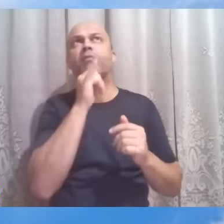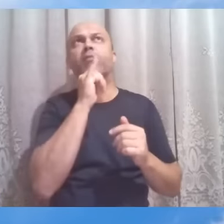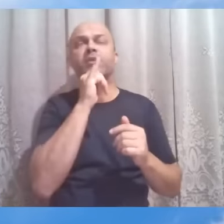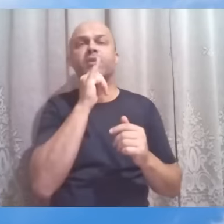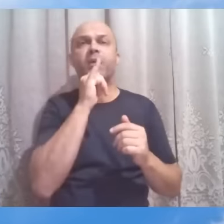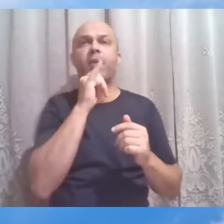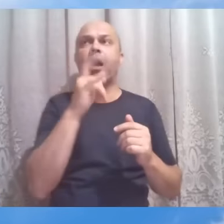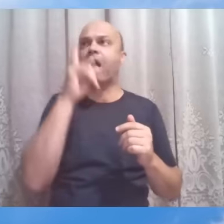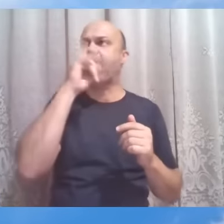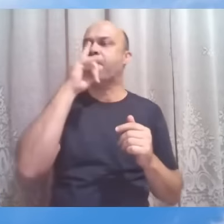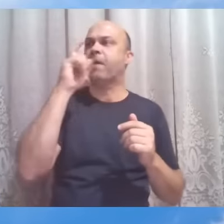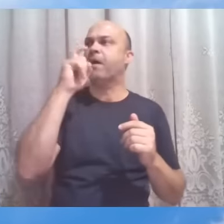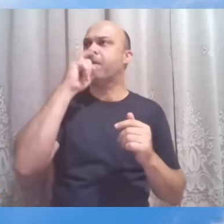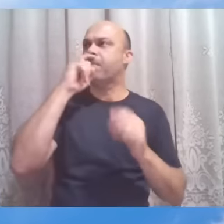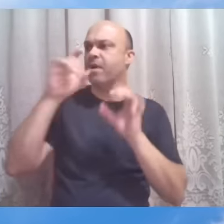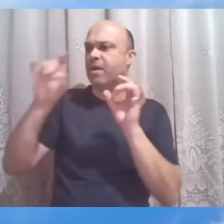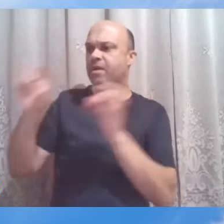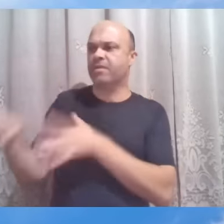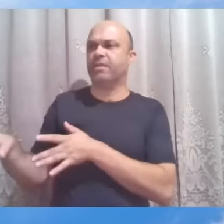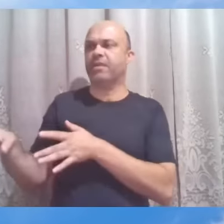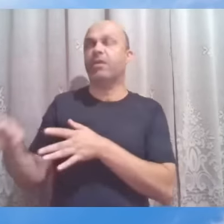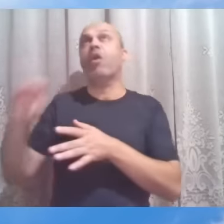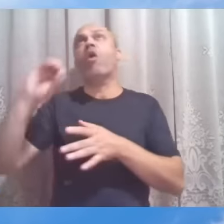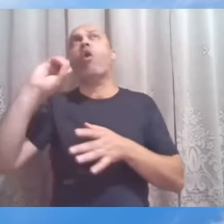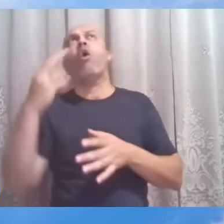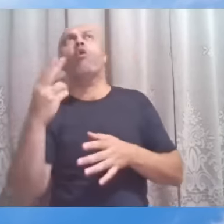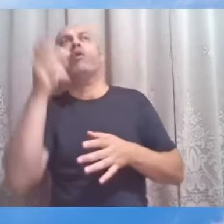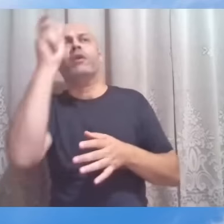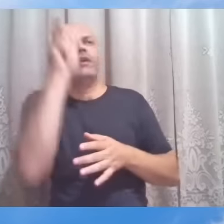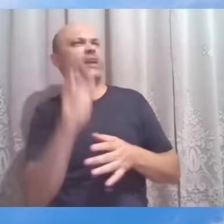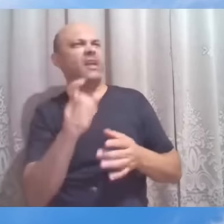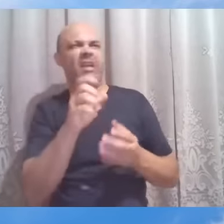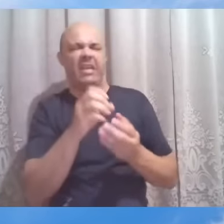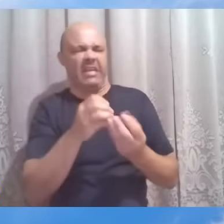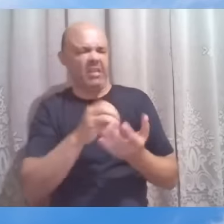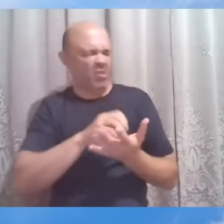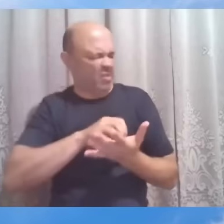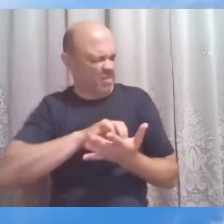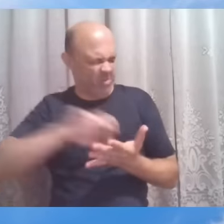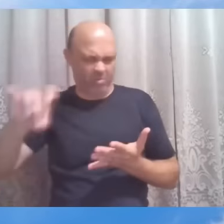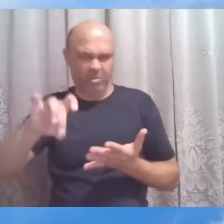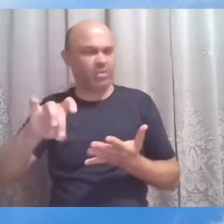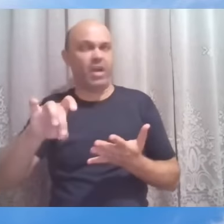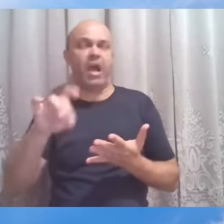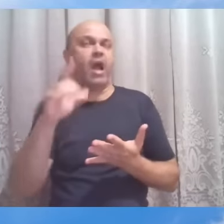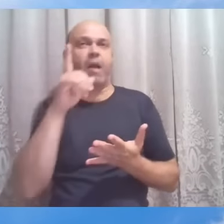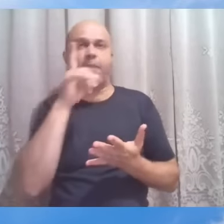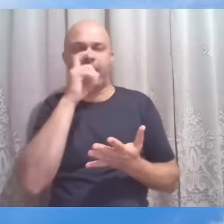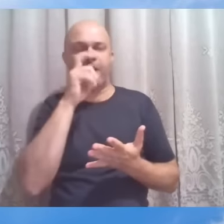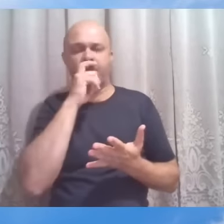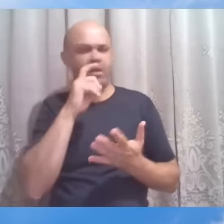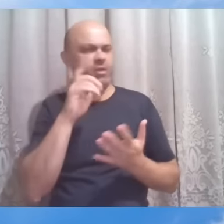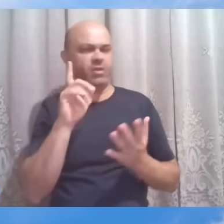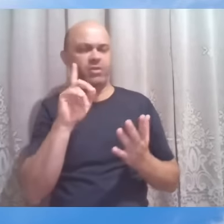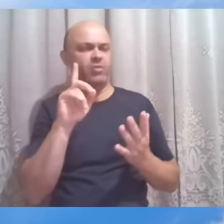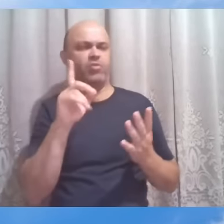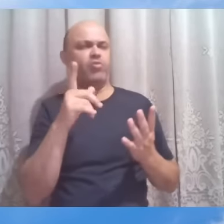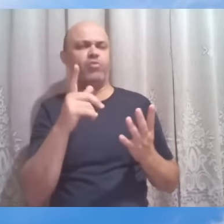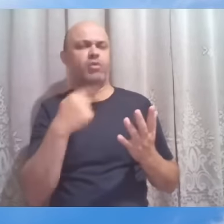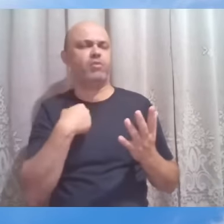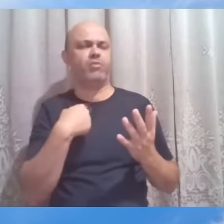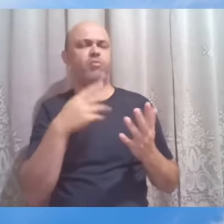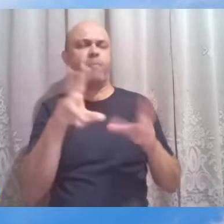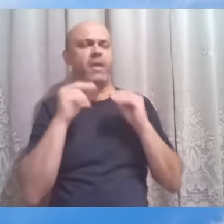mãe, ou aquele que não odiar pai e mãe, filho e filha, não será digno de mim. Palavras que são quase que